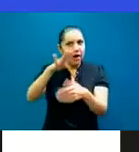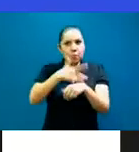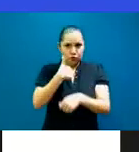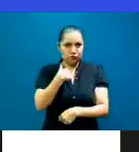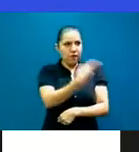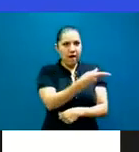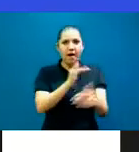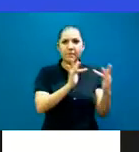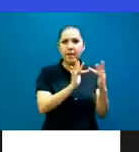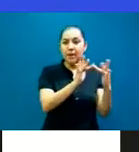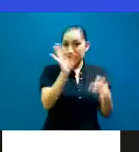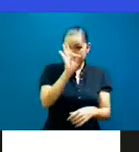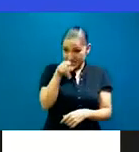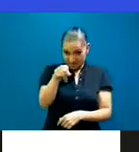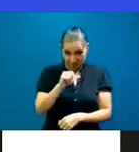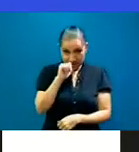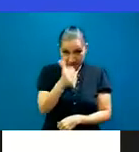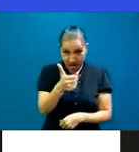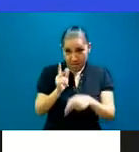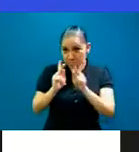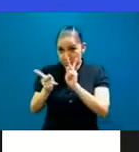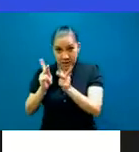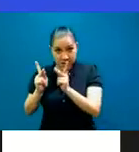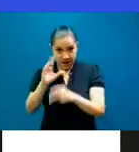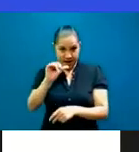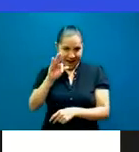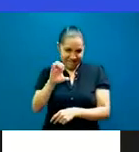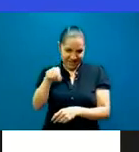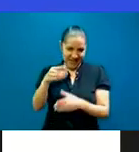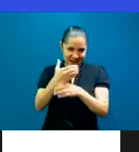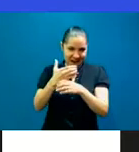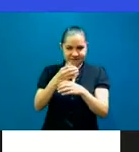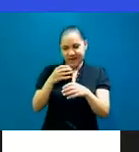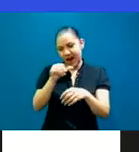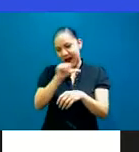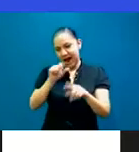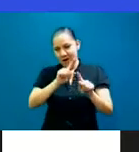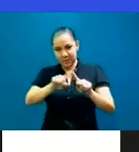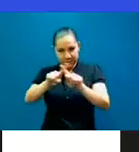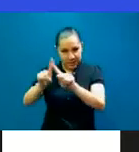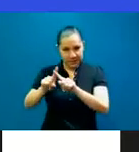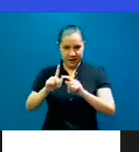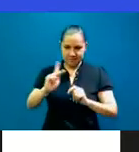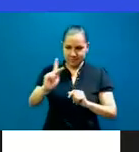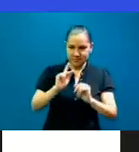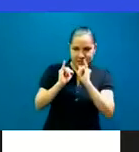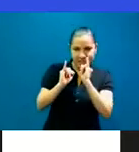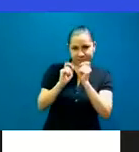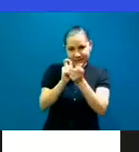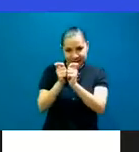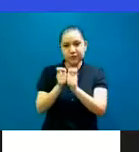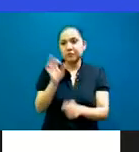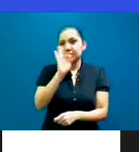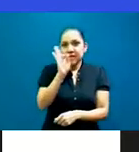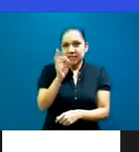foro que siempre ha sido, pues para mí es muy consentido y tú lo sabes. Trabajamos juntos en, juntas en las mismas mesas de trabajo